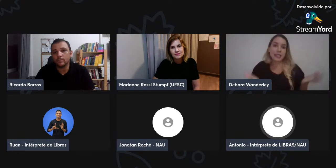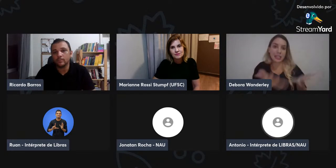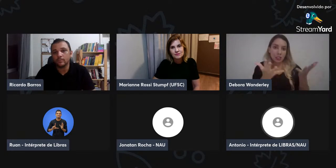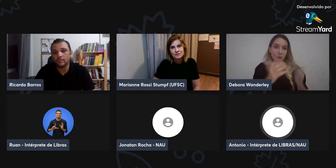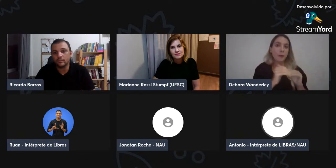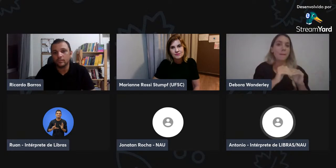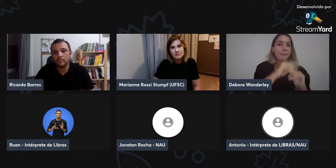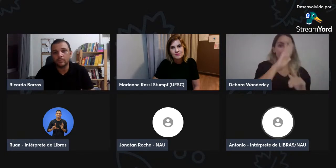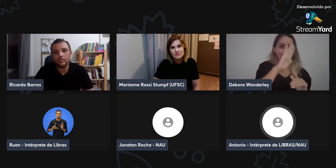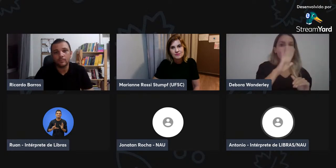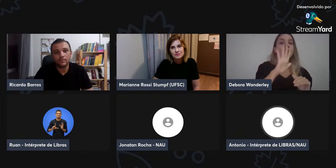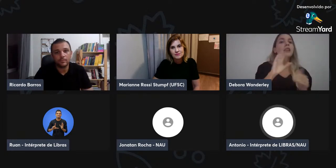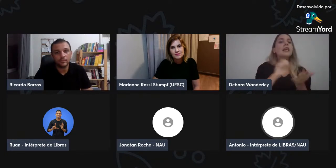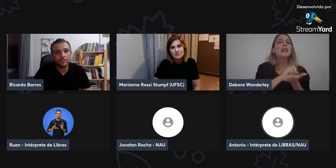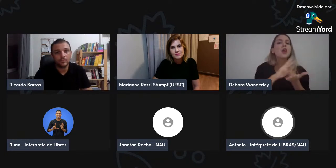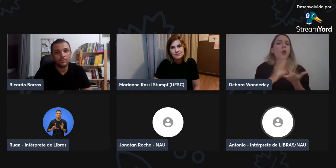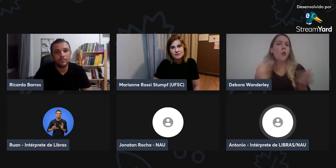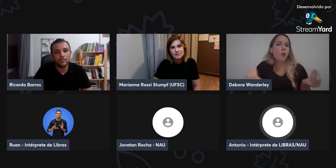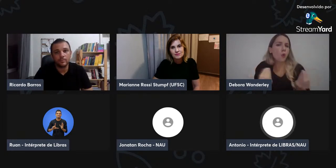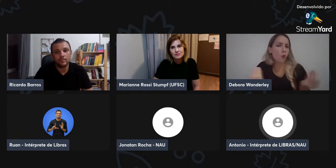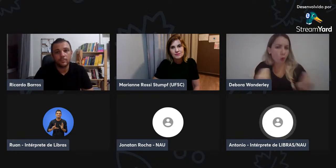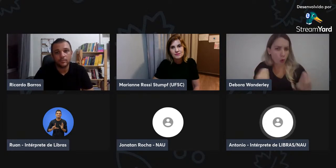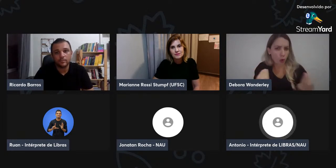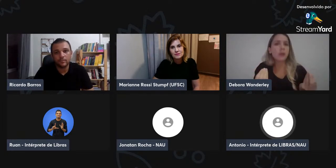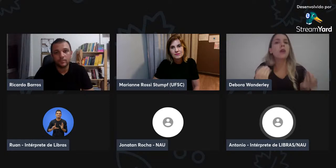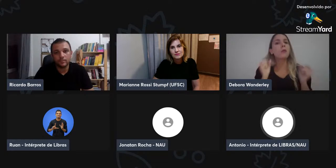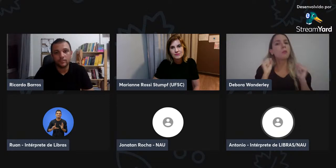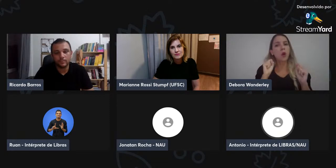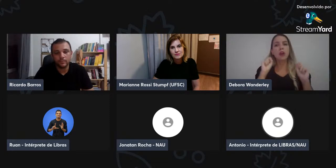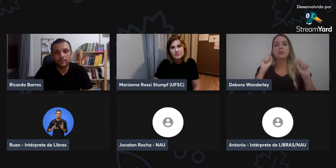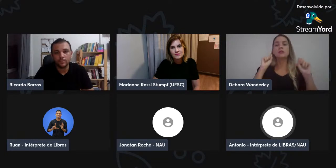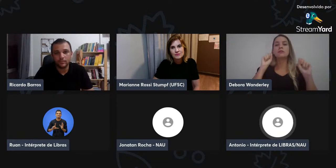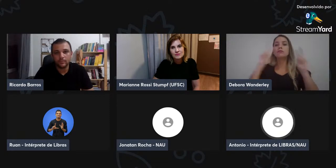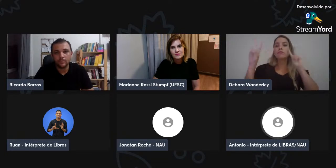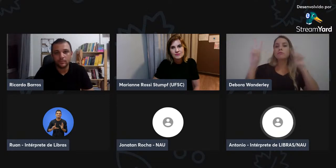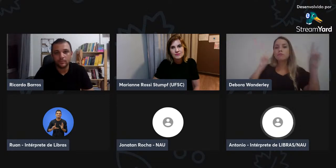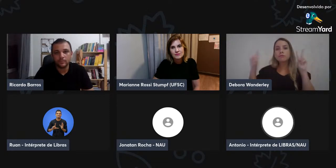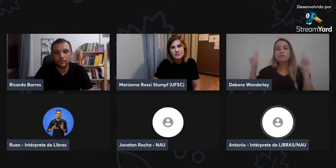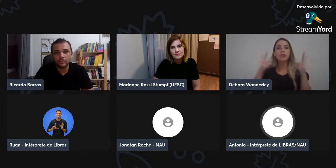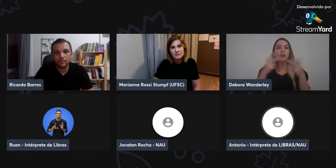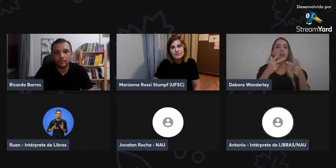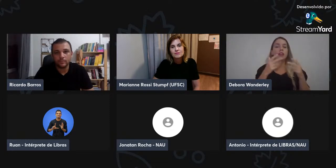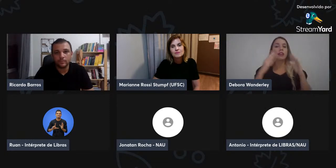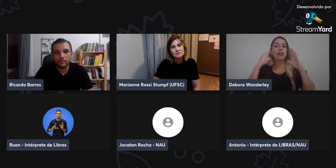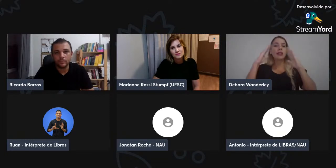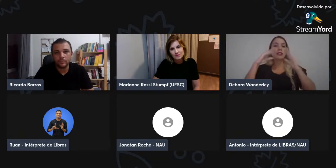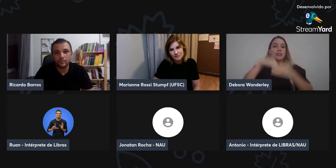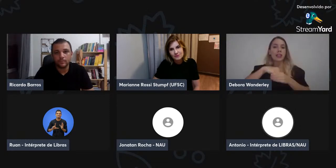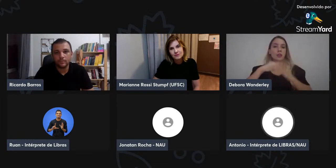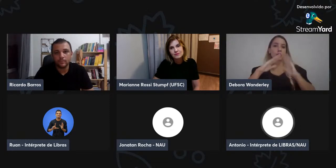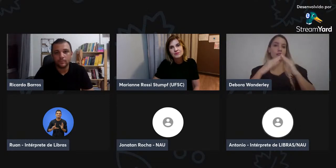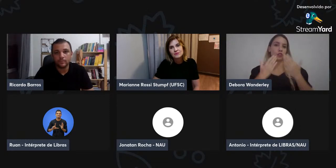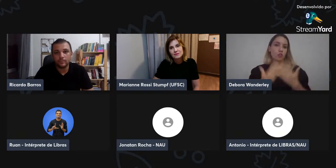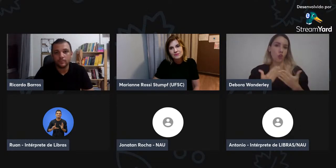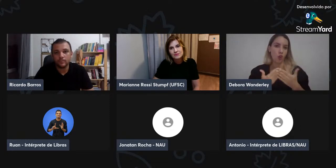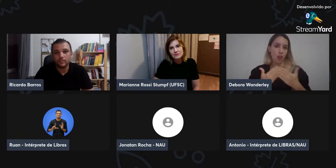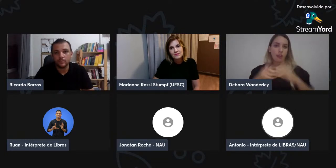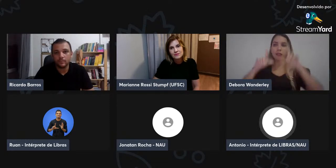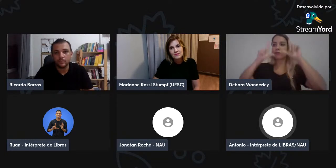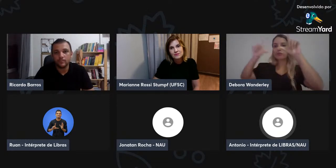com libras, nesse caso eles sabiam libras, para incentivar o uso de língua de sinais e de escrita de sinais também. Então,